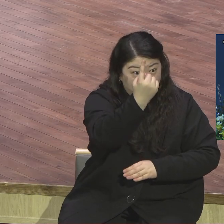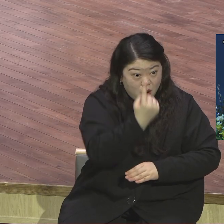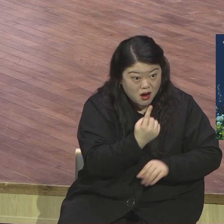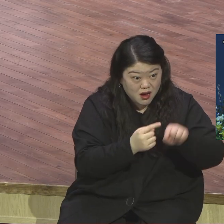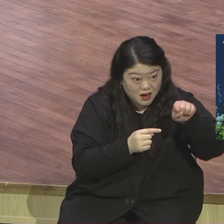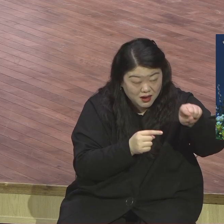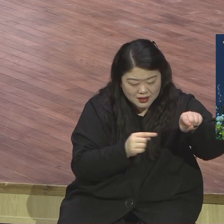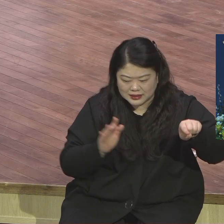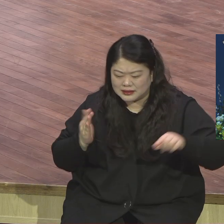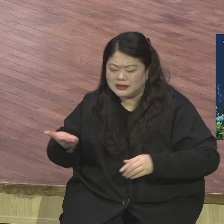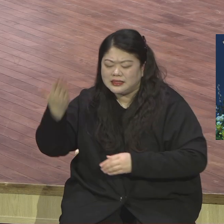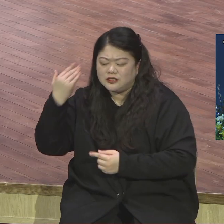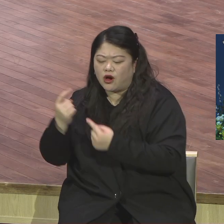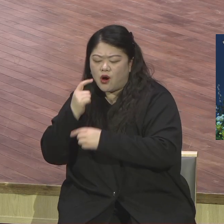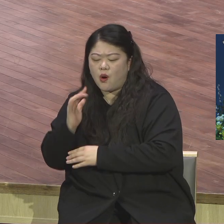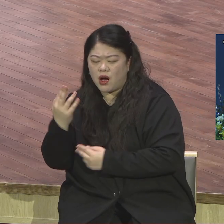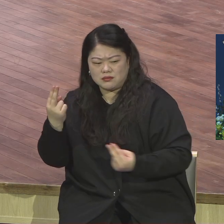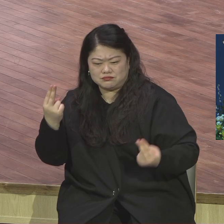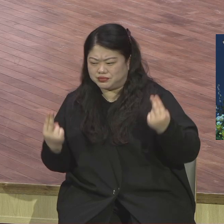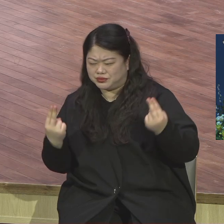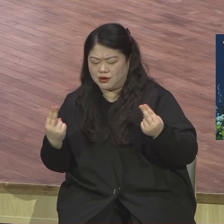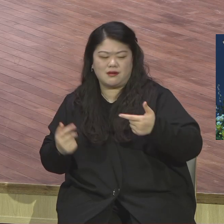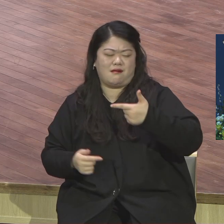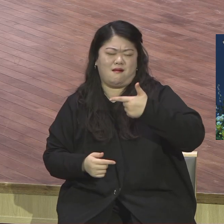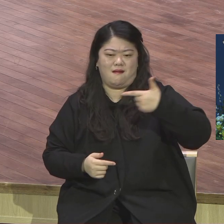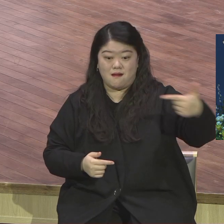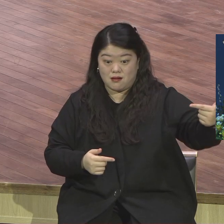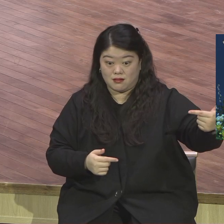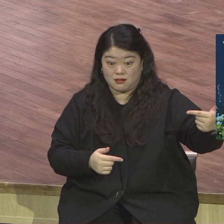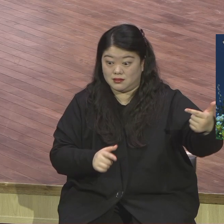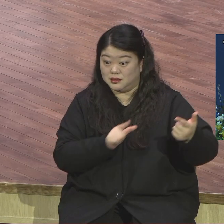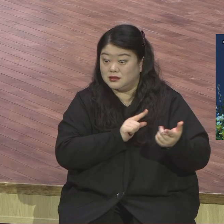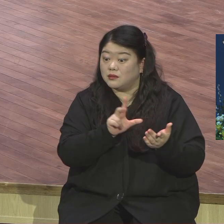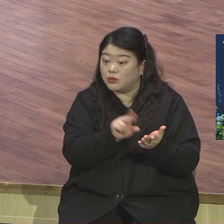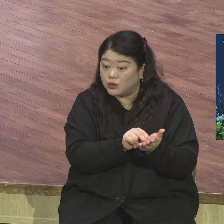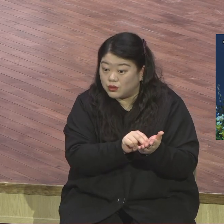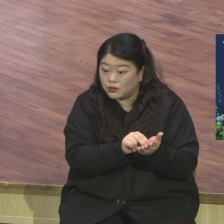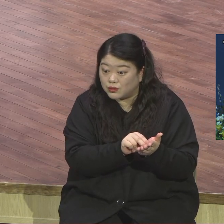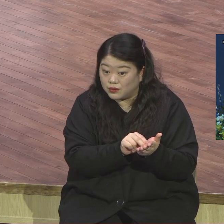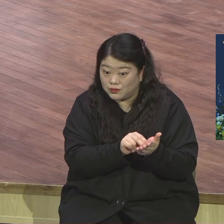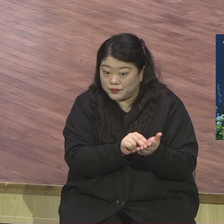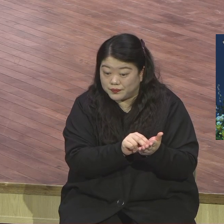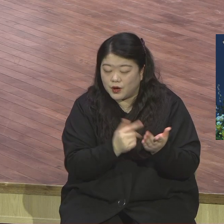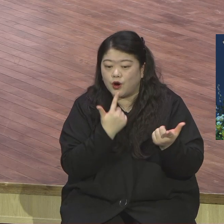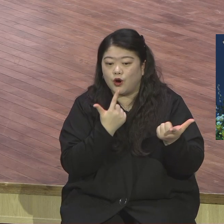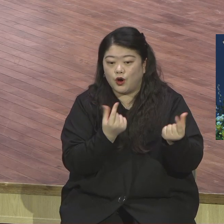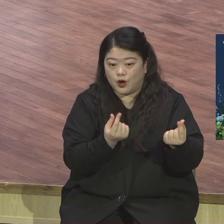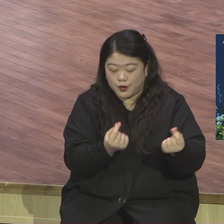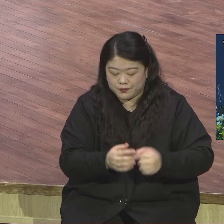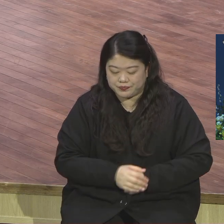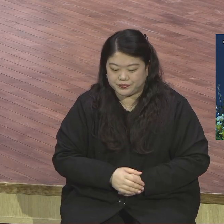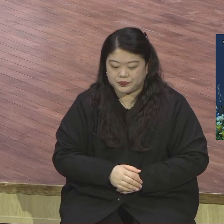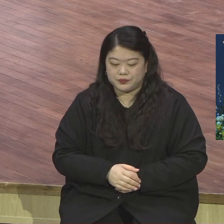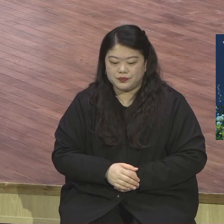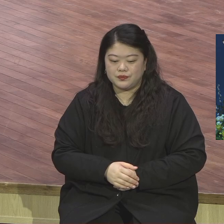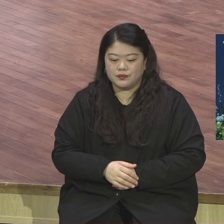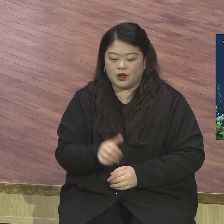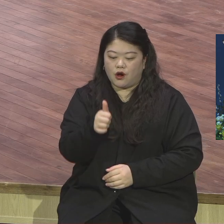이유가 여기 있는 거예요. 본당 헌당 이후 예원교회를 통해서 전 세계